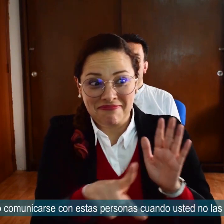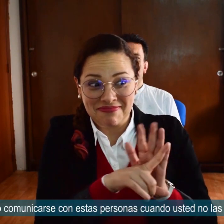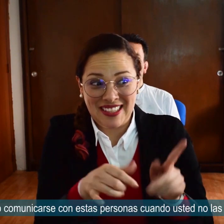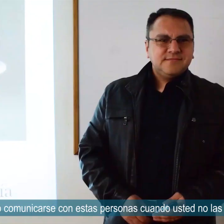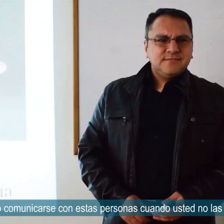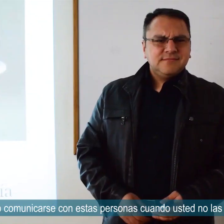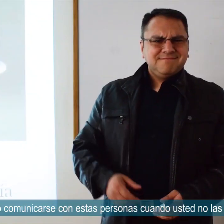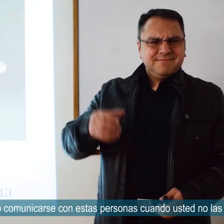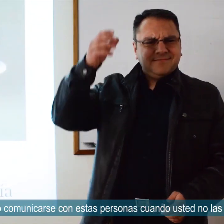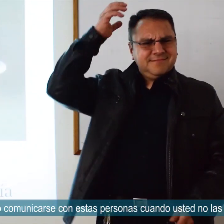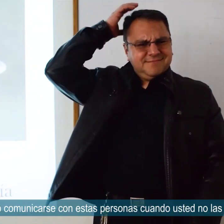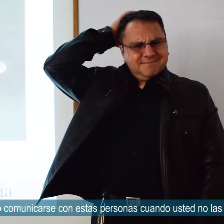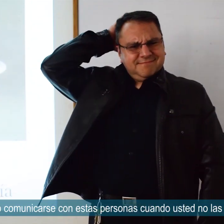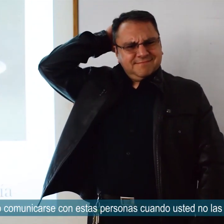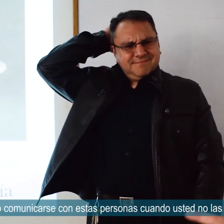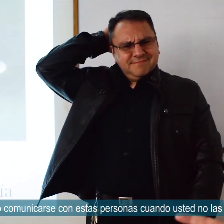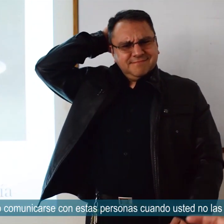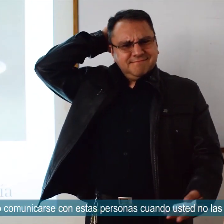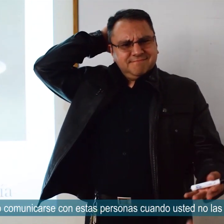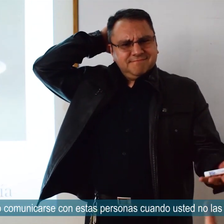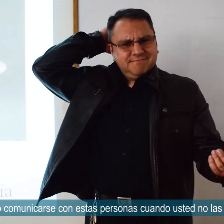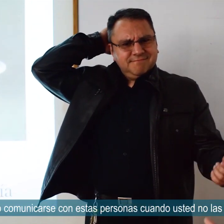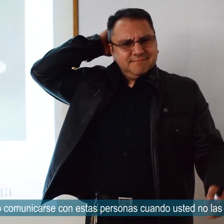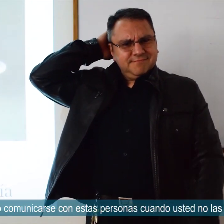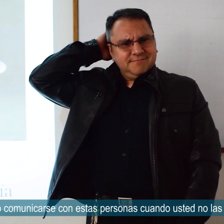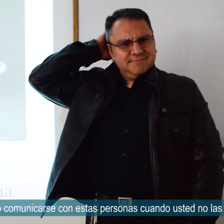¿O cómo comunicarse con estas personas cuando usted no las comprende?